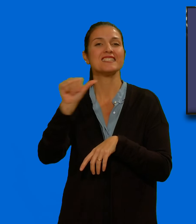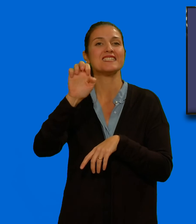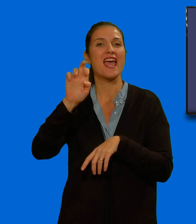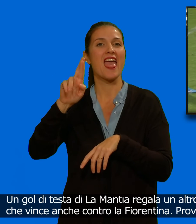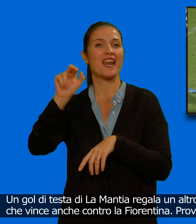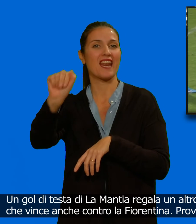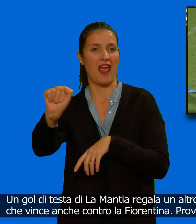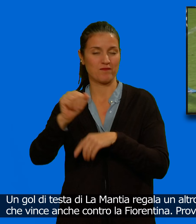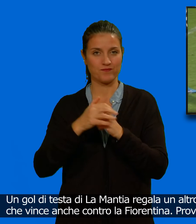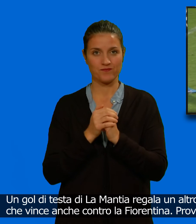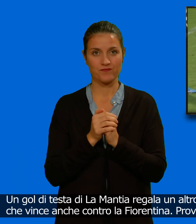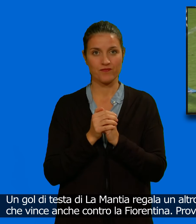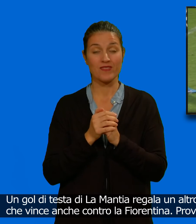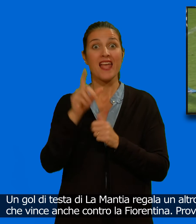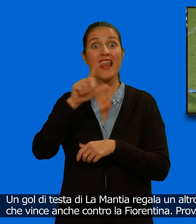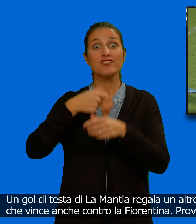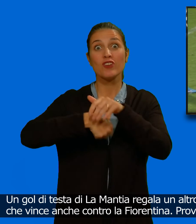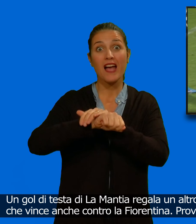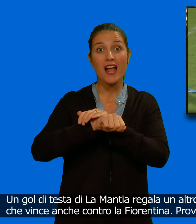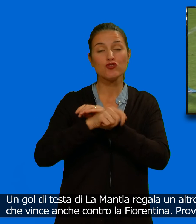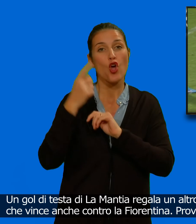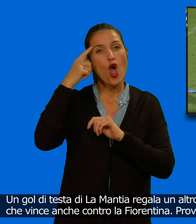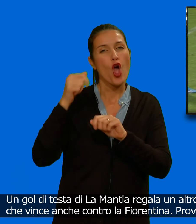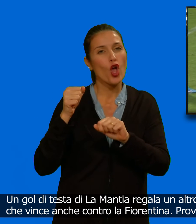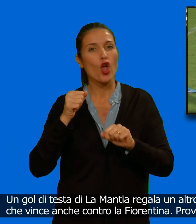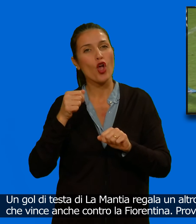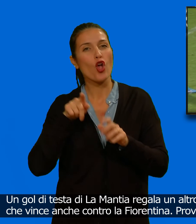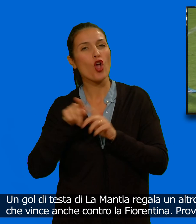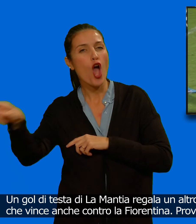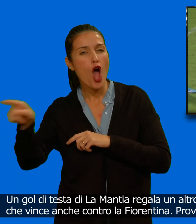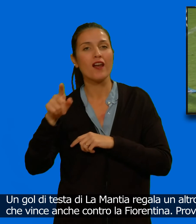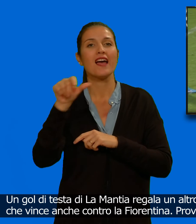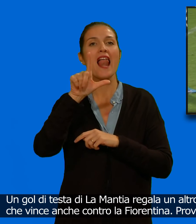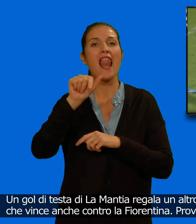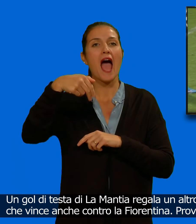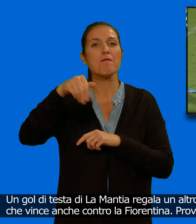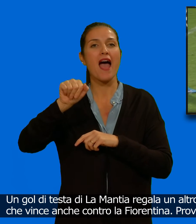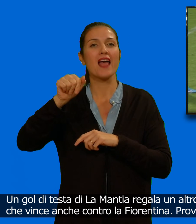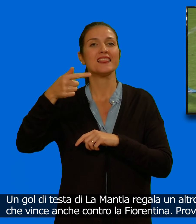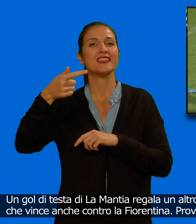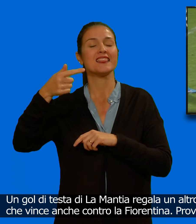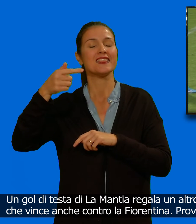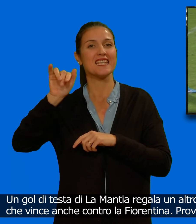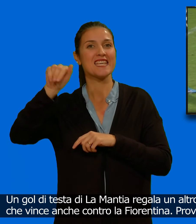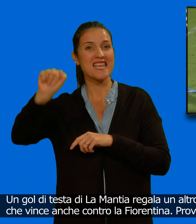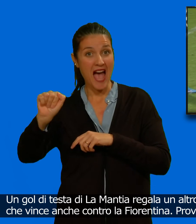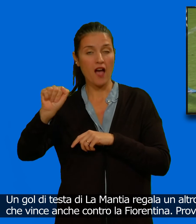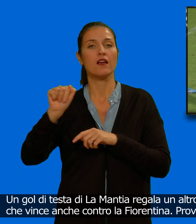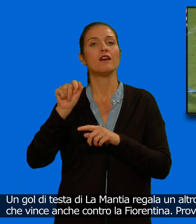Un gol di testa di Lamantia regala un altro successo fuori casa a Lecce, che vince anche contro la